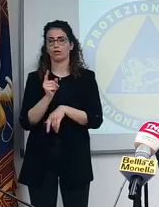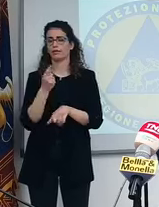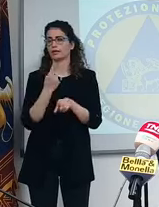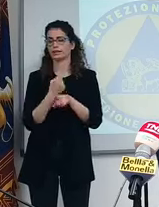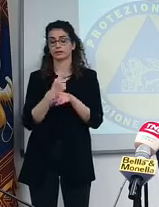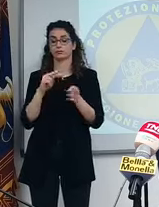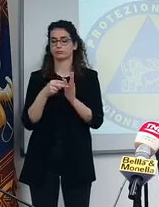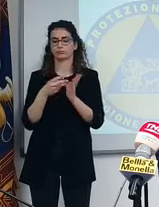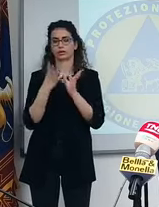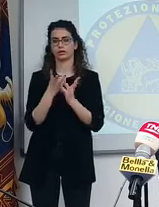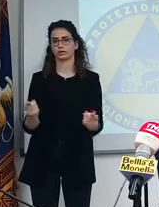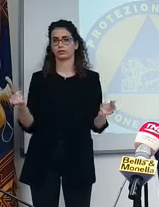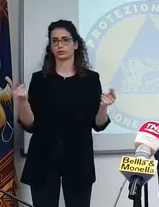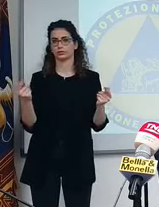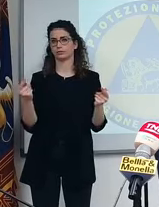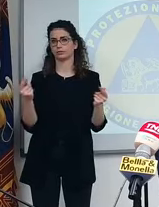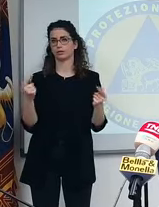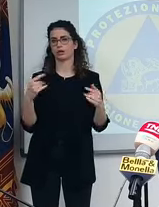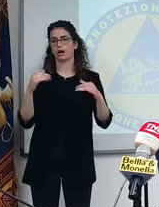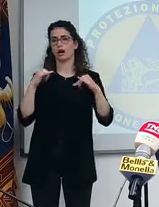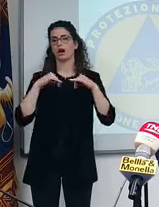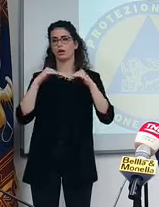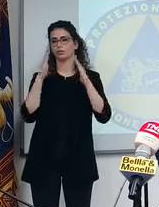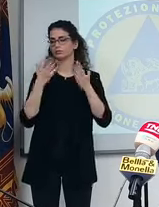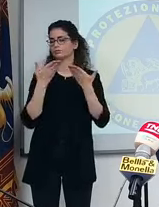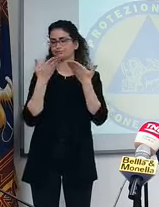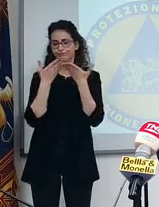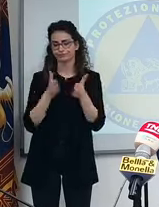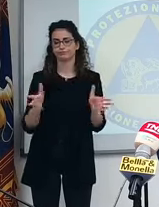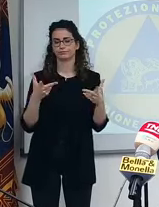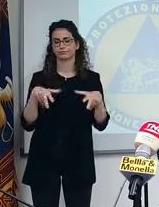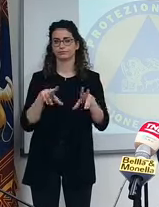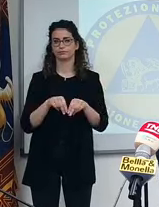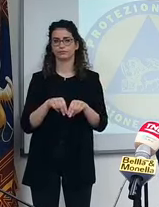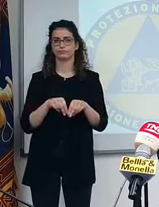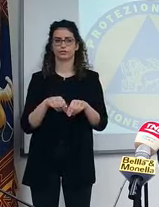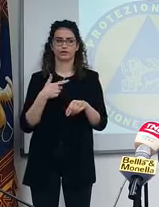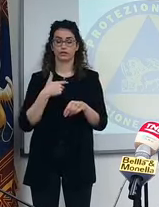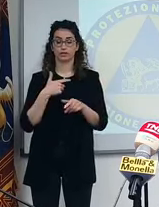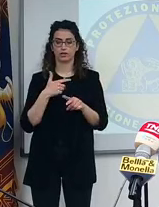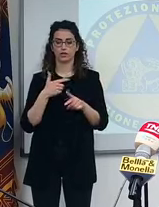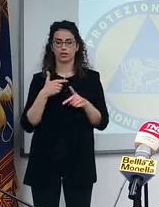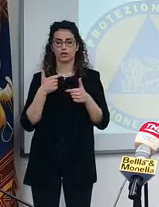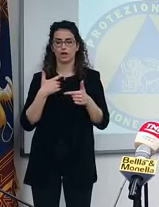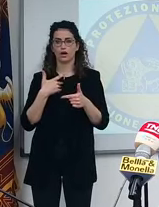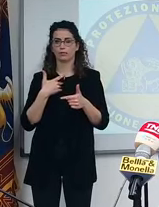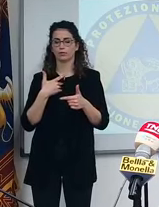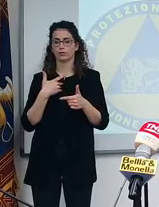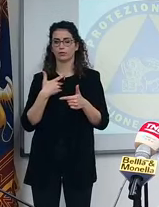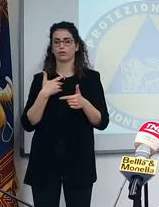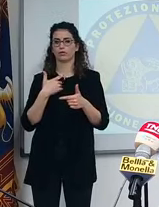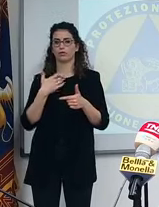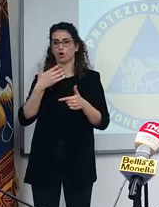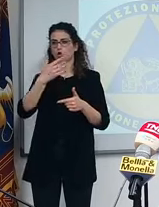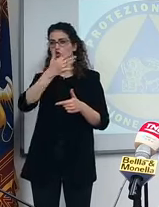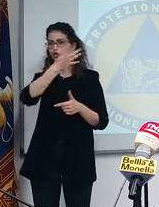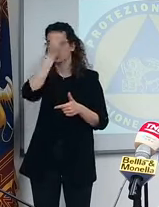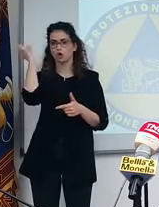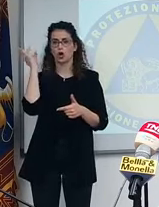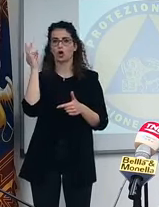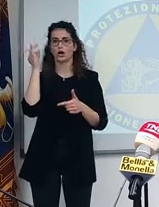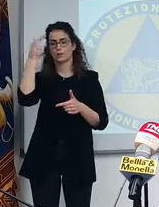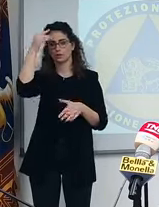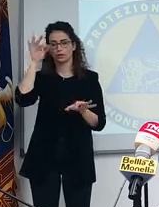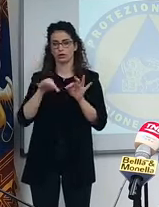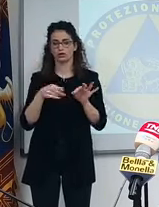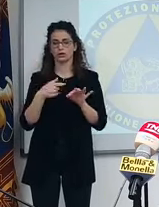risolto questo problema della riapertura delle case di riposo. Perché il trauma psicologico è un trauma importante. Del resto mi metto nei